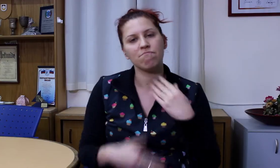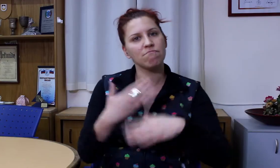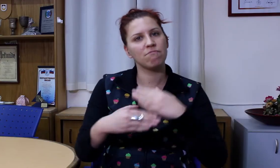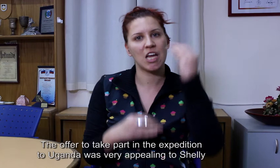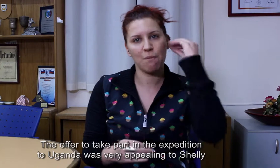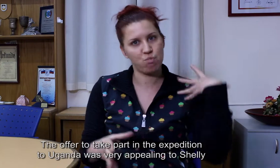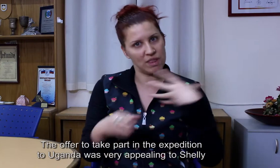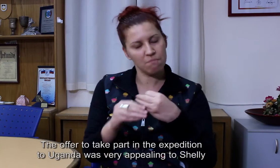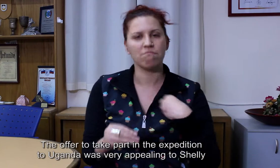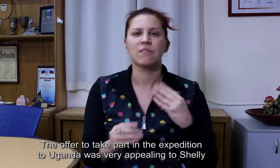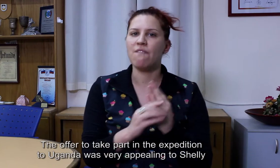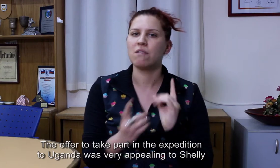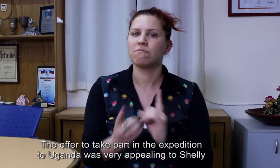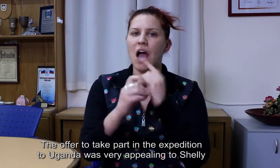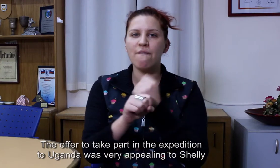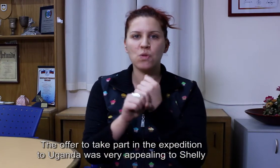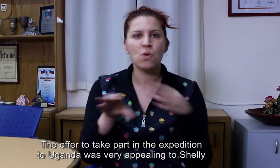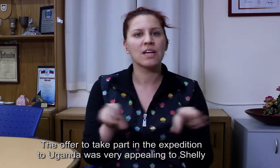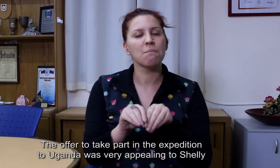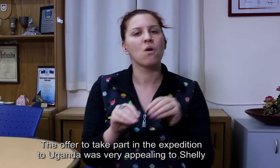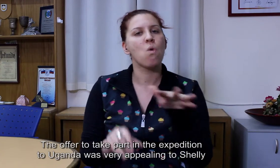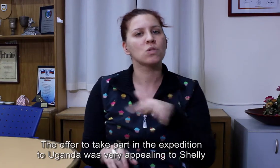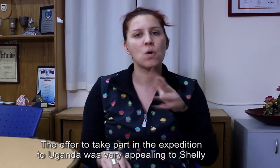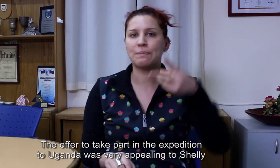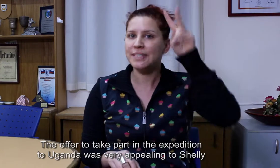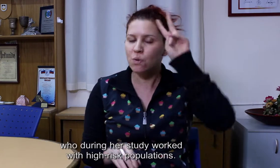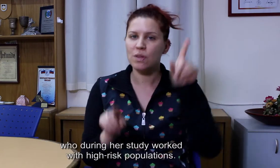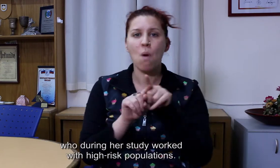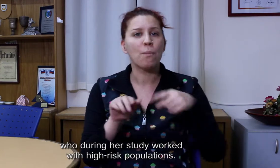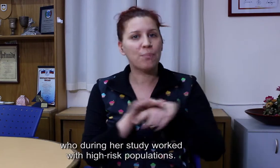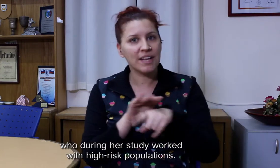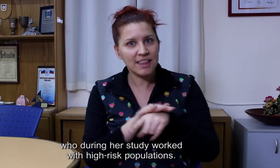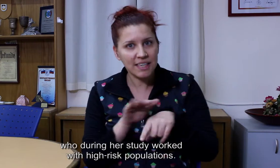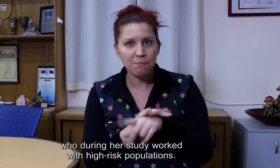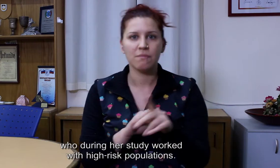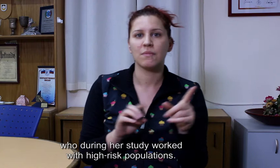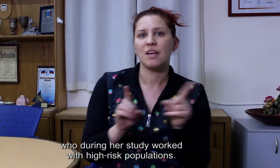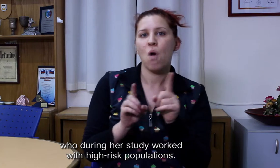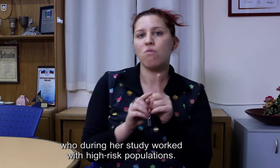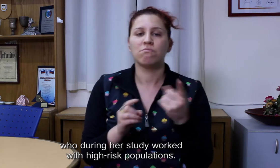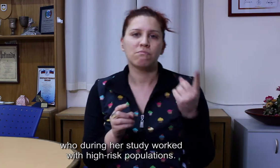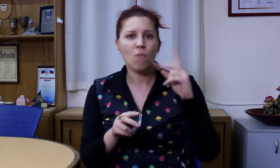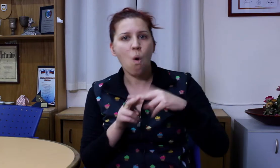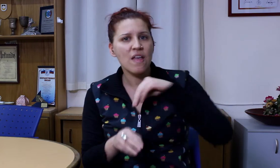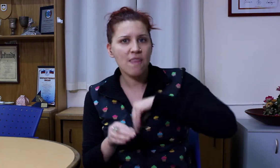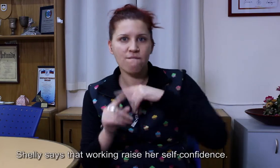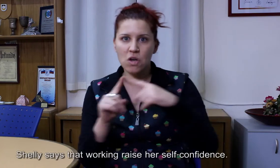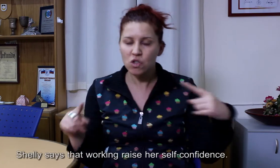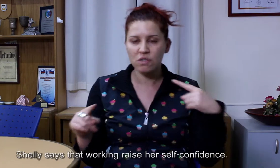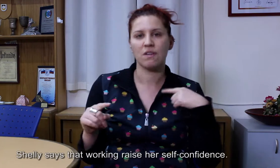ההצעה לקחת חלק במשלחת לאוגנדה עניינה מאוד את שלי שבמהלך לימודי העבדה עם אוכלוסיות בסיכון שלי אומרת